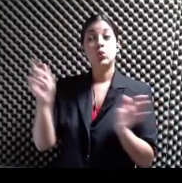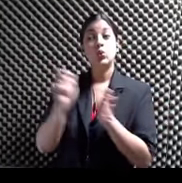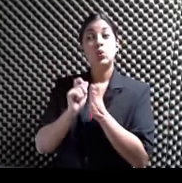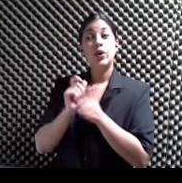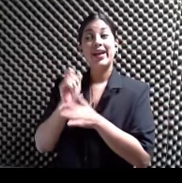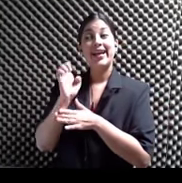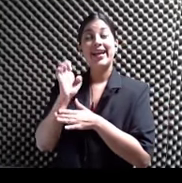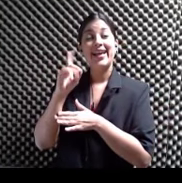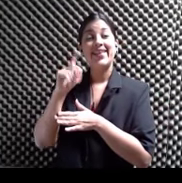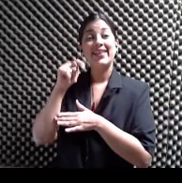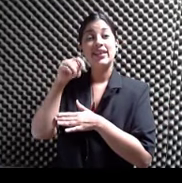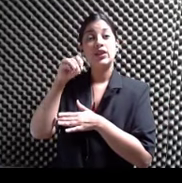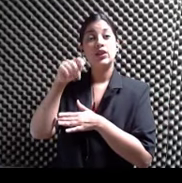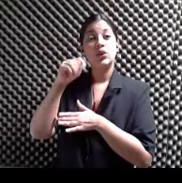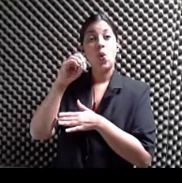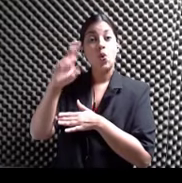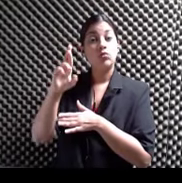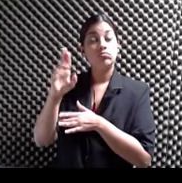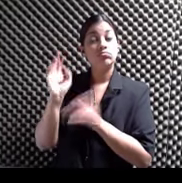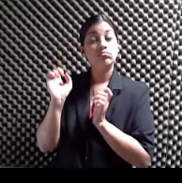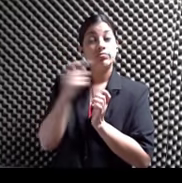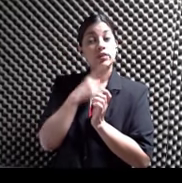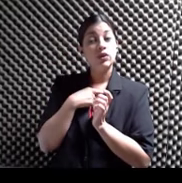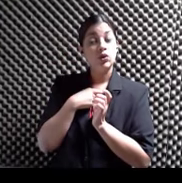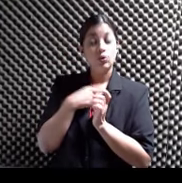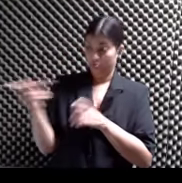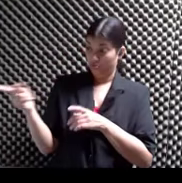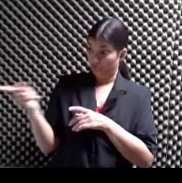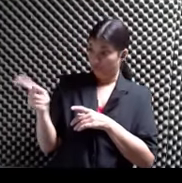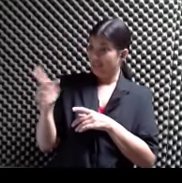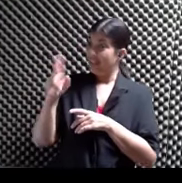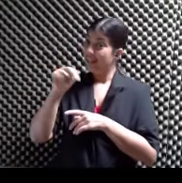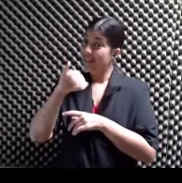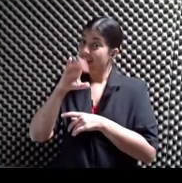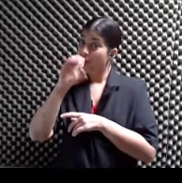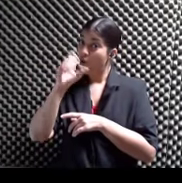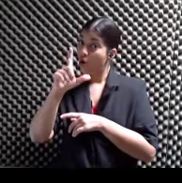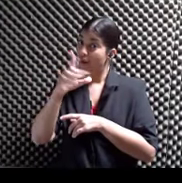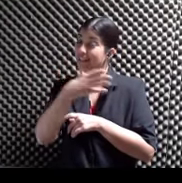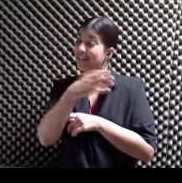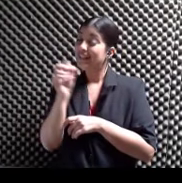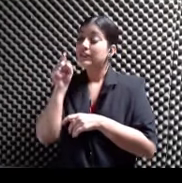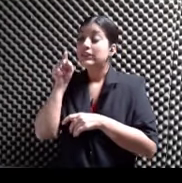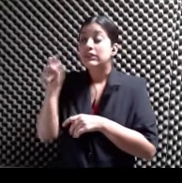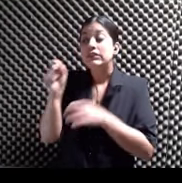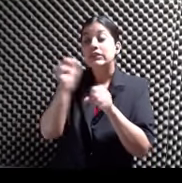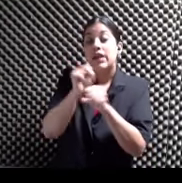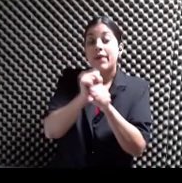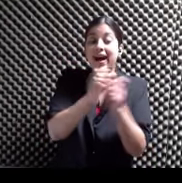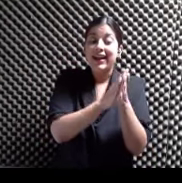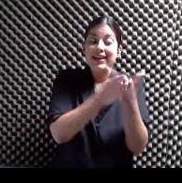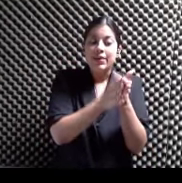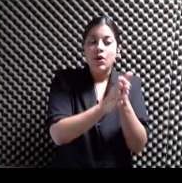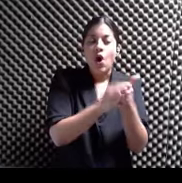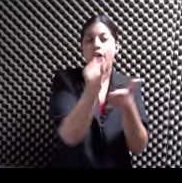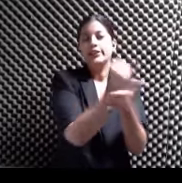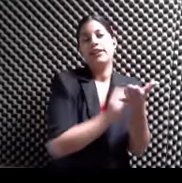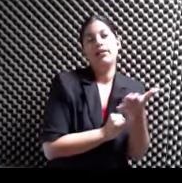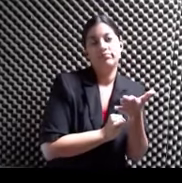Que ustedes trabajan Tú y Nicole Trabajan el libro Artesanal Ya Nicole me había hablado Un poquito De que no,